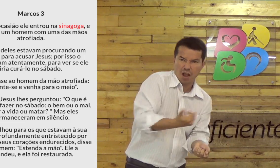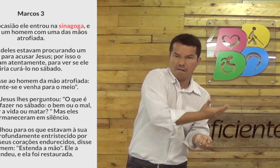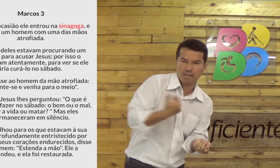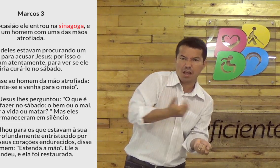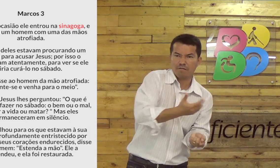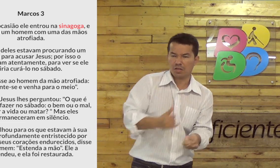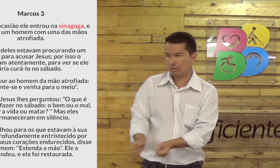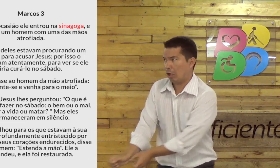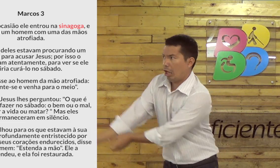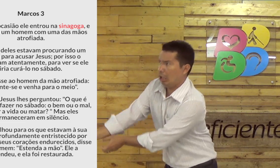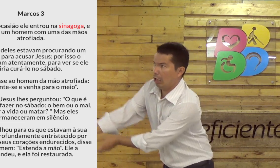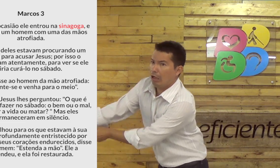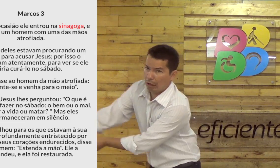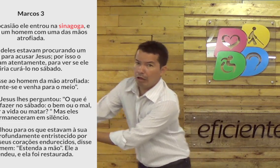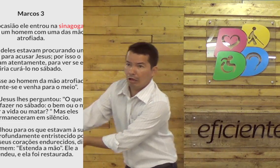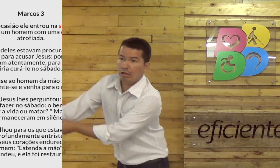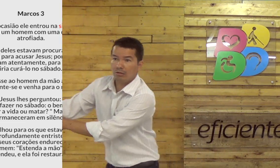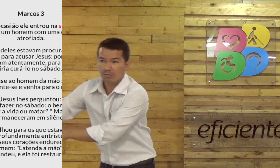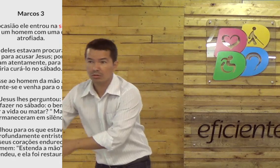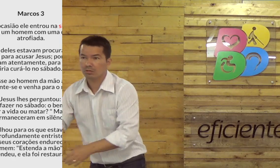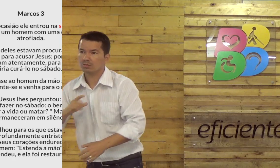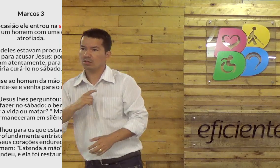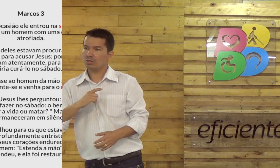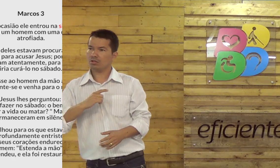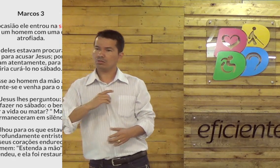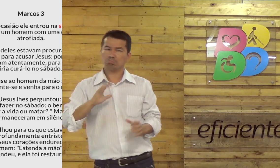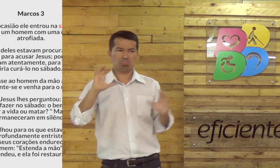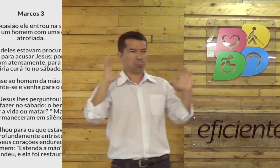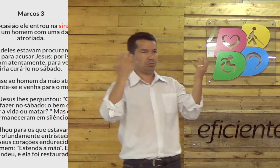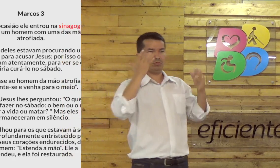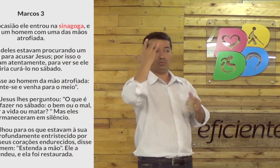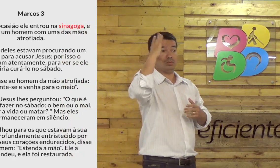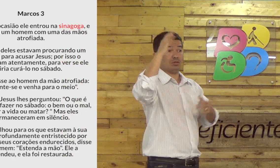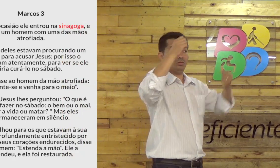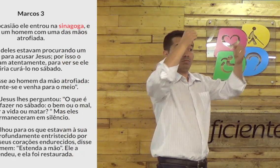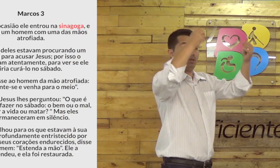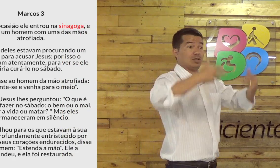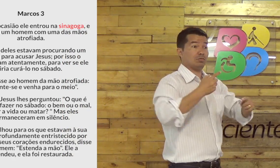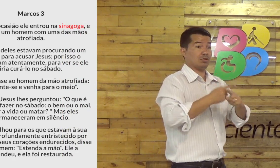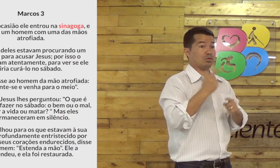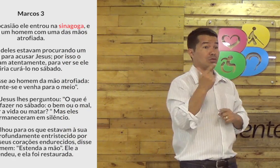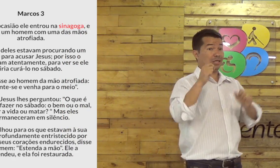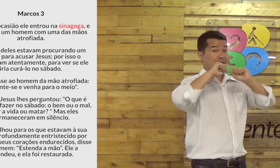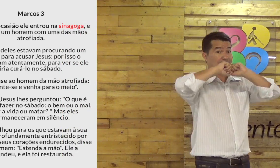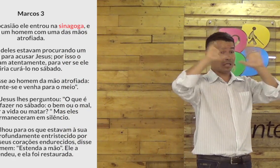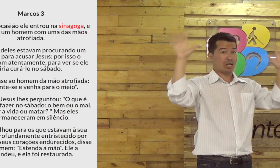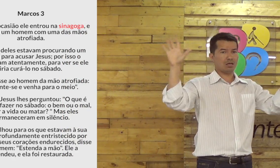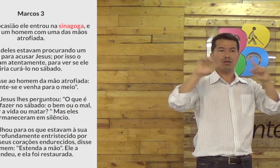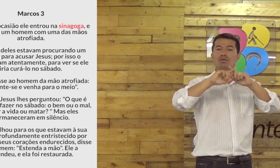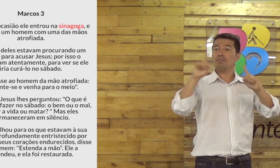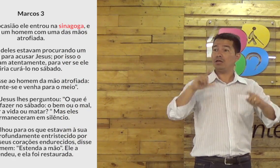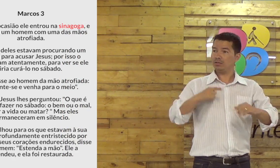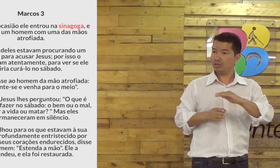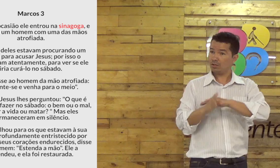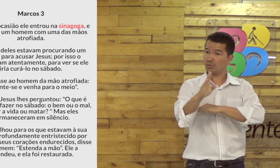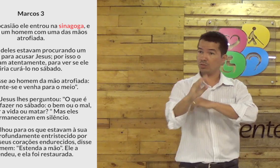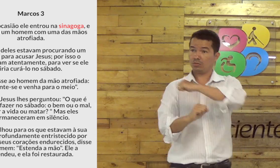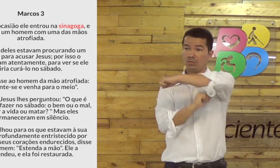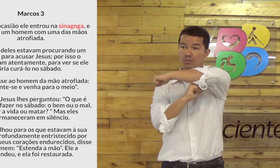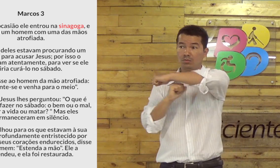Jesus, ou estivesse levando ele até lá, não sei. Não sei bem o que aconteceu, porque o texto não fala claramente